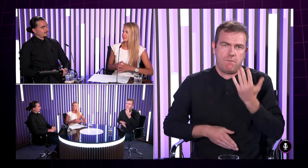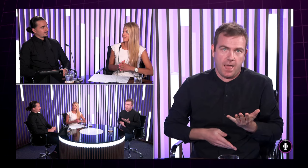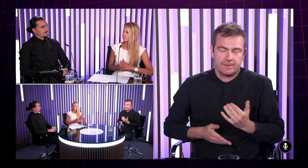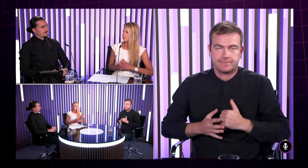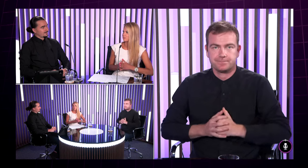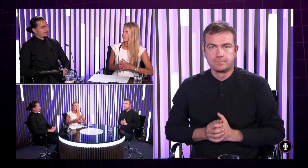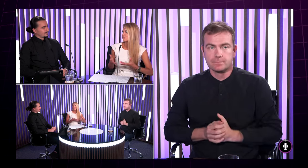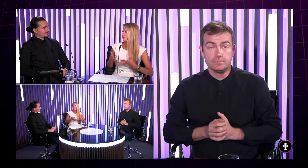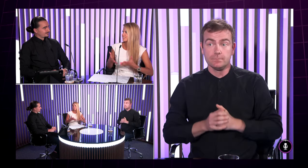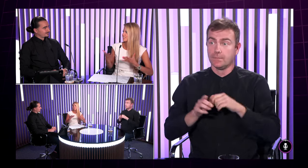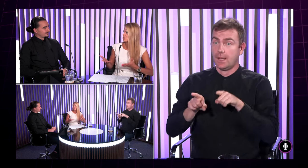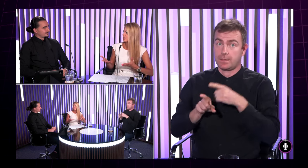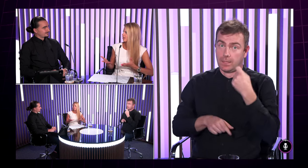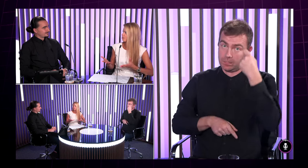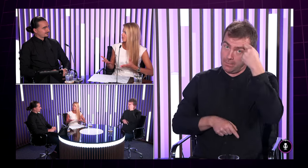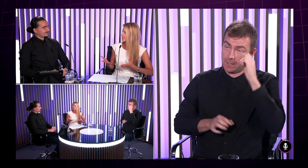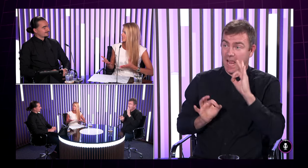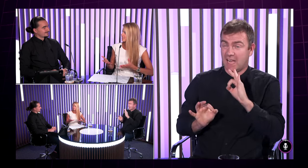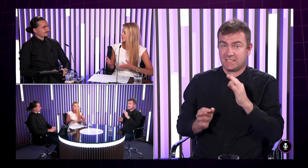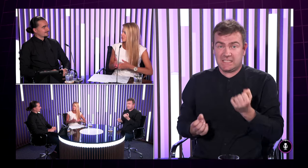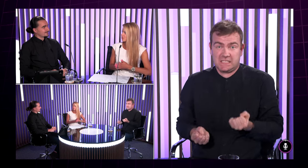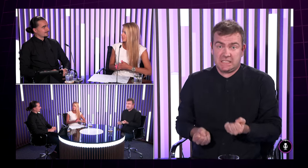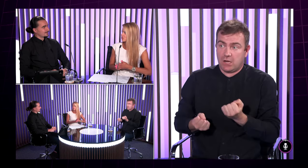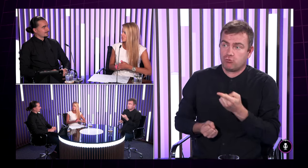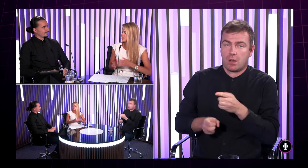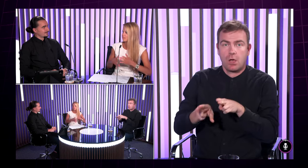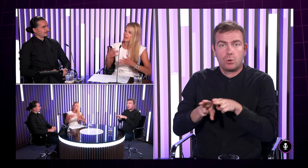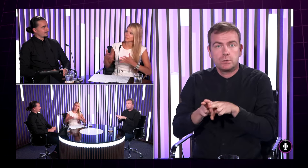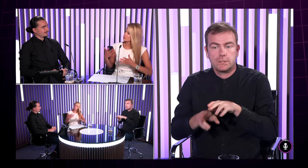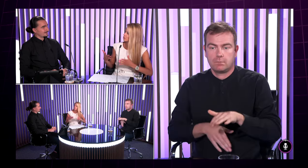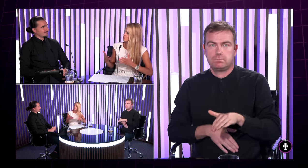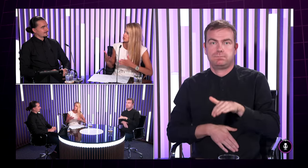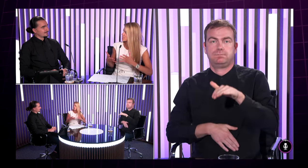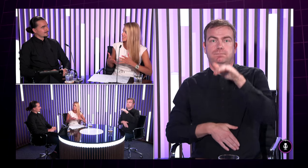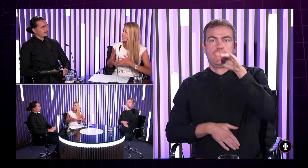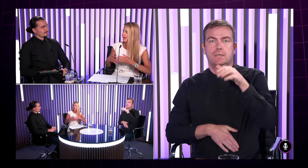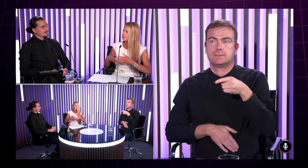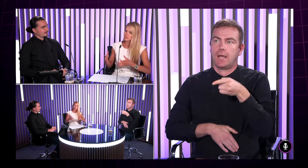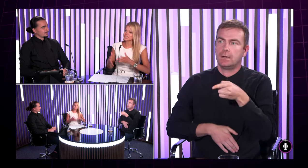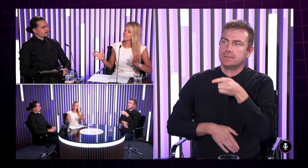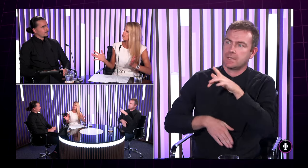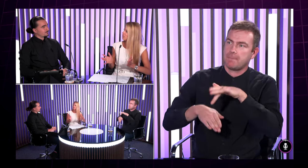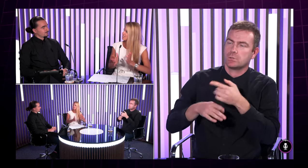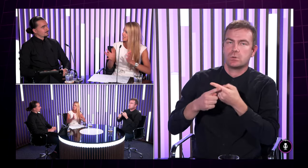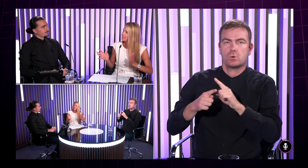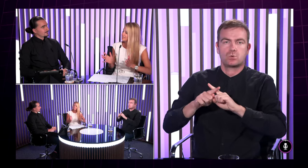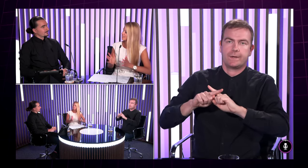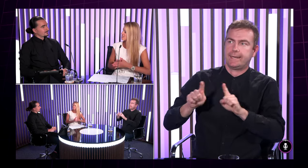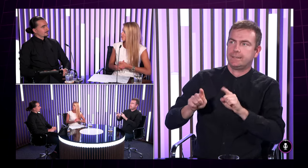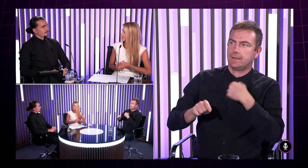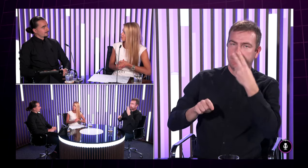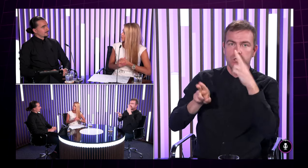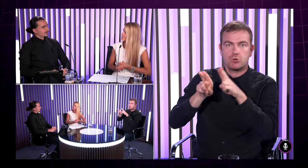hneď mi tak napadne že muselo byť asi ťažké alebo vyrastať teda v rodine že ste mali pocit že ste iné ako všetkne tá komunikácia